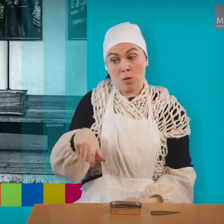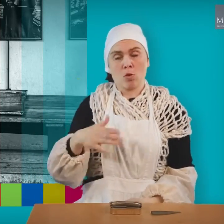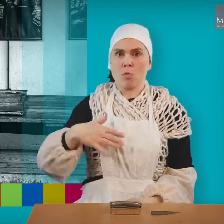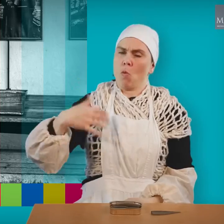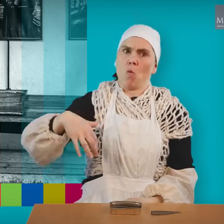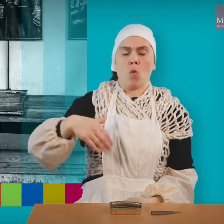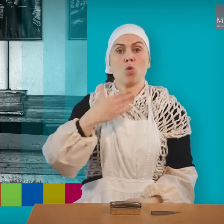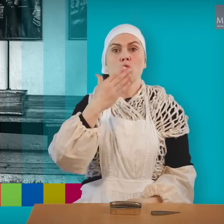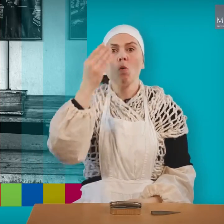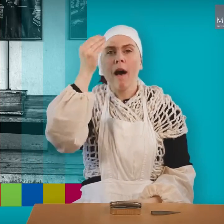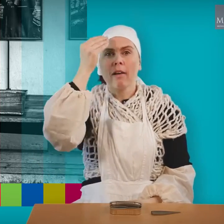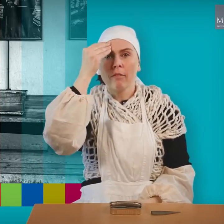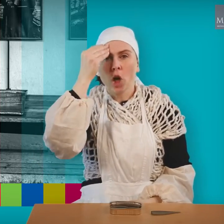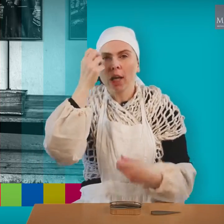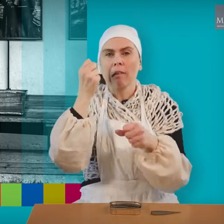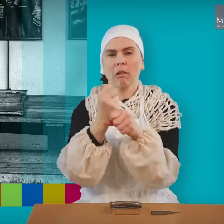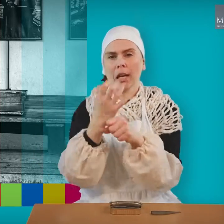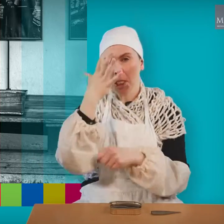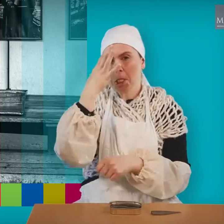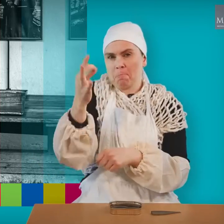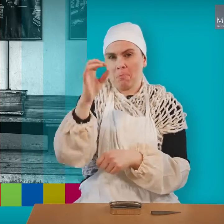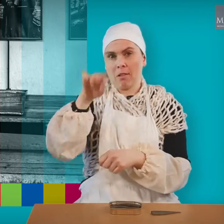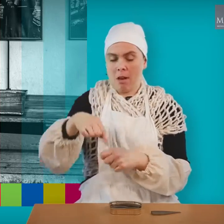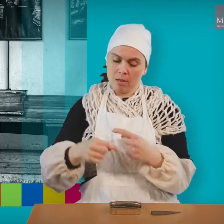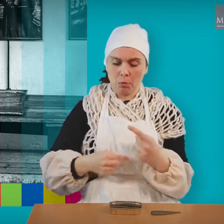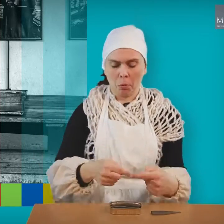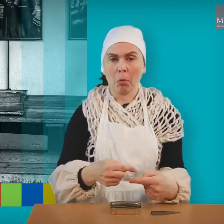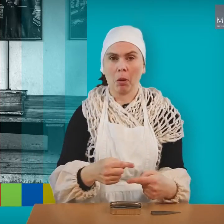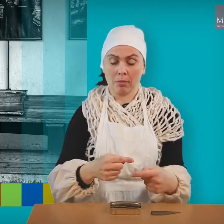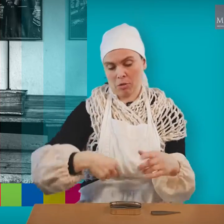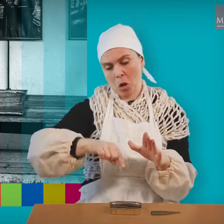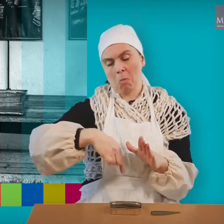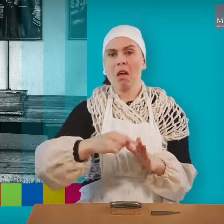En som har veldig god kunnskap, klarer å legge en boks på fem til seks sekunder.